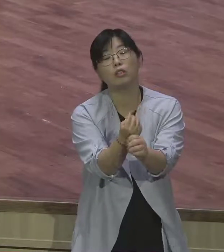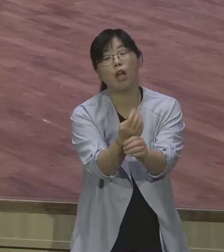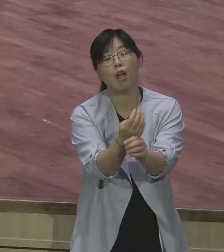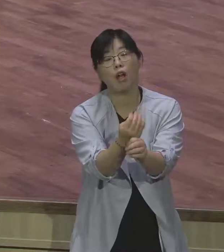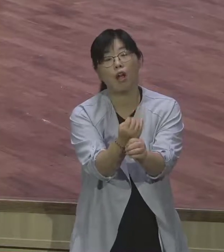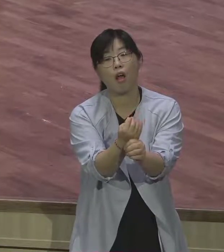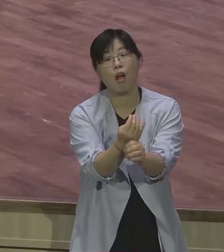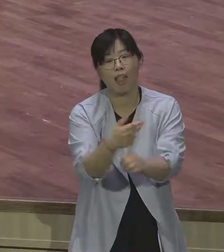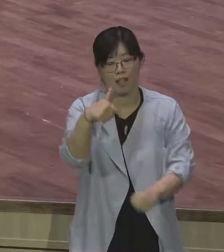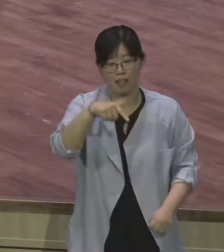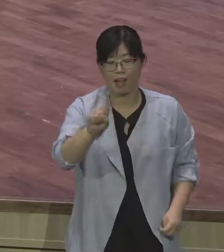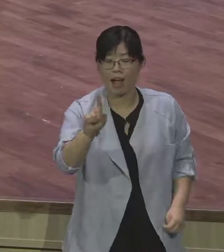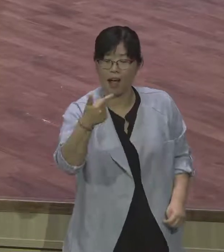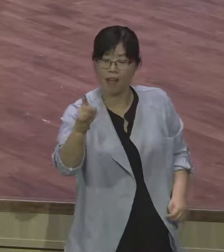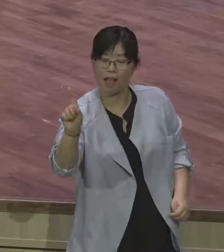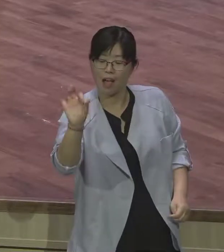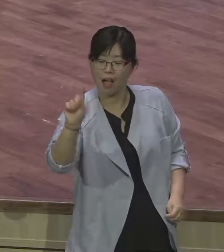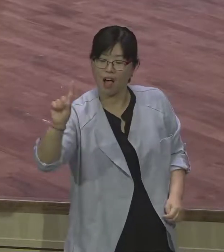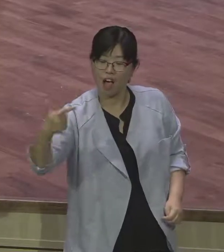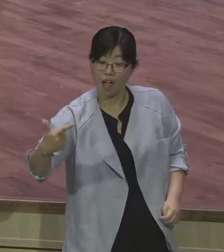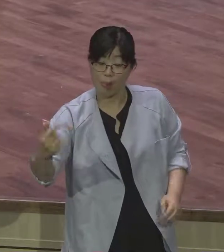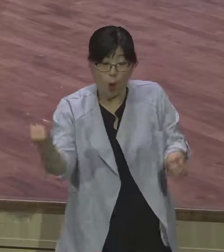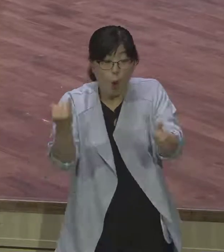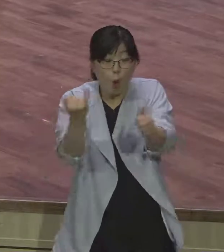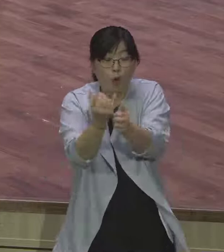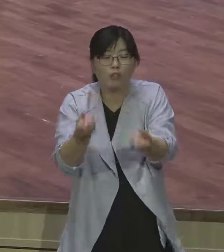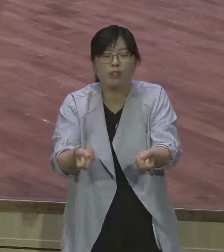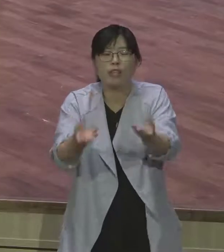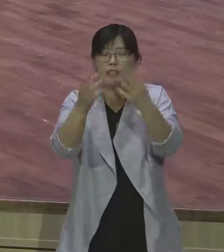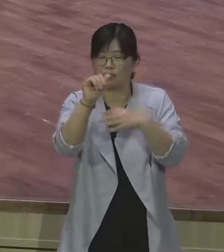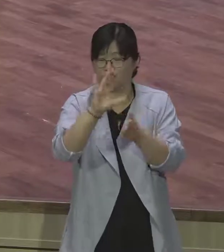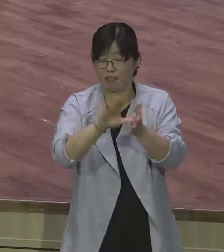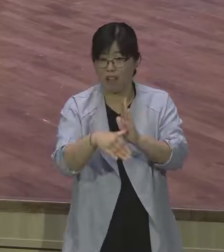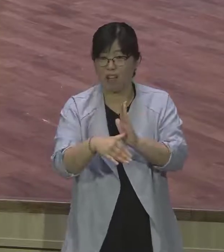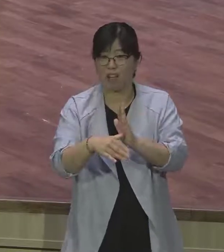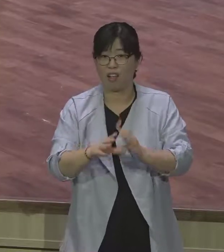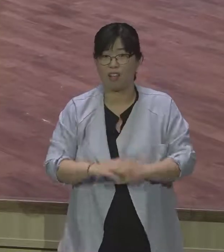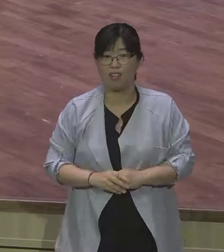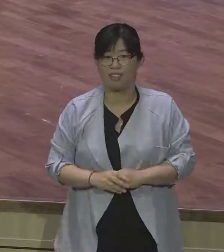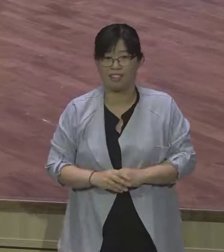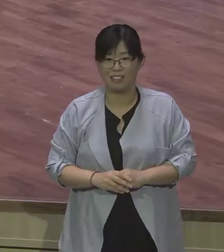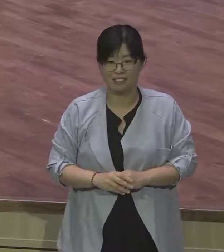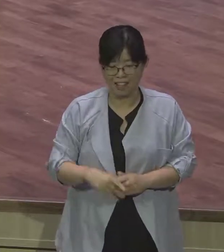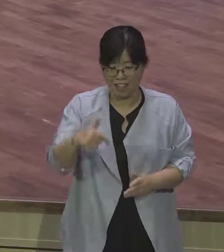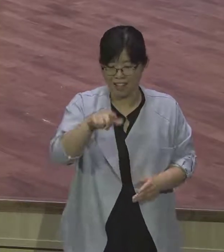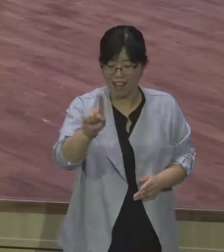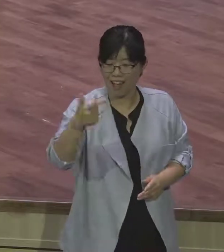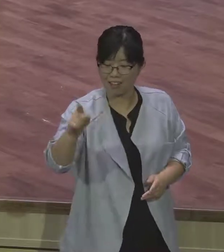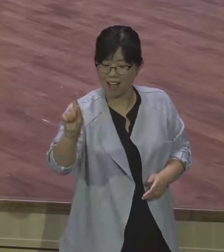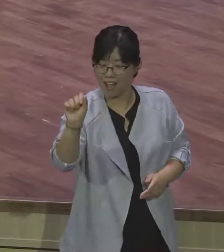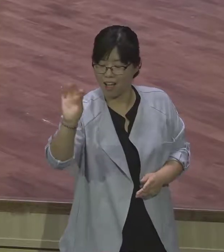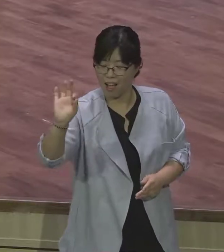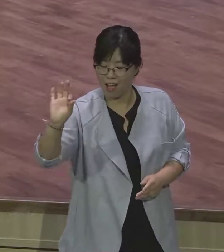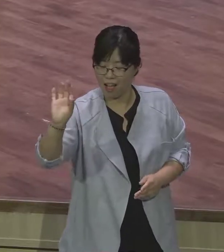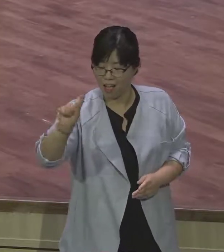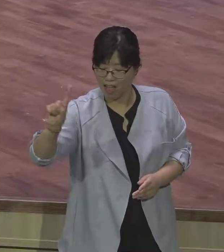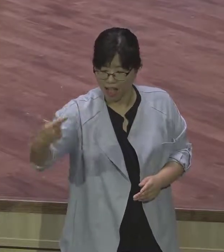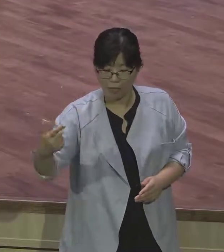초상집에 가든지 처음 기적이 어디에 했냐. 가나 혼인 잔치집에 막 먹고 막 잔치하는데 포도주가 떨어졌어요.